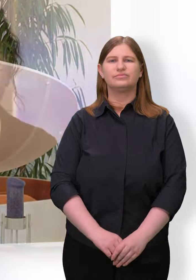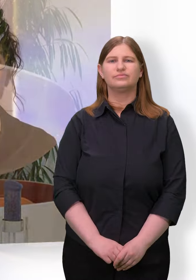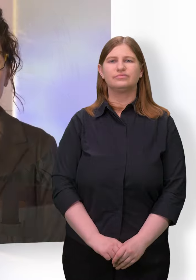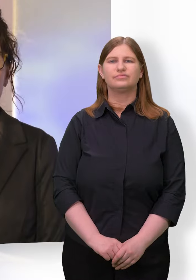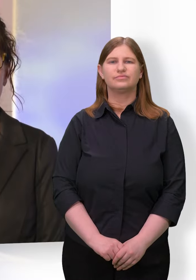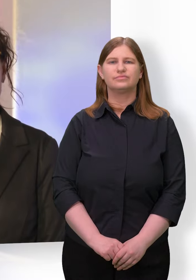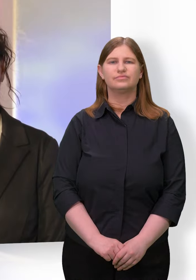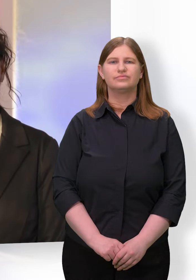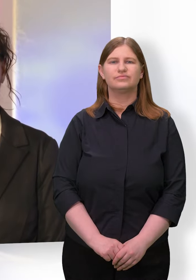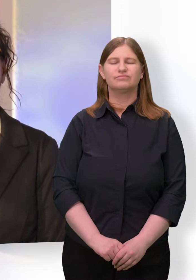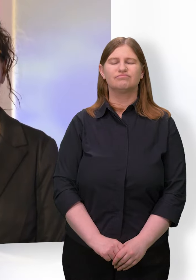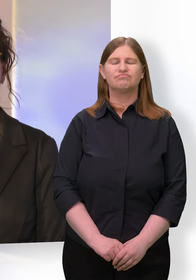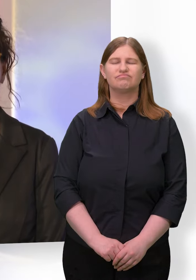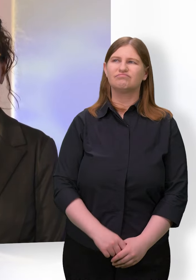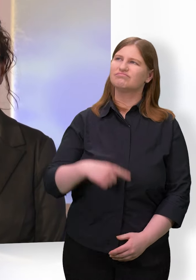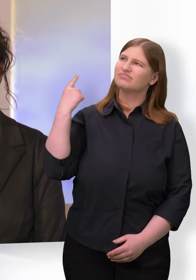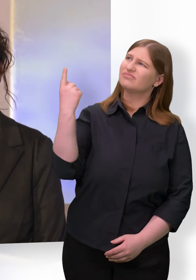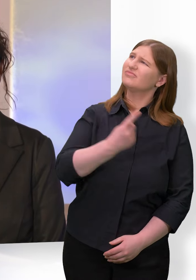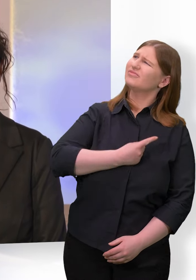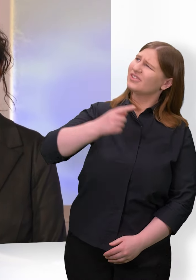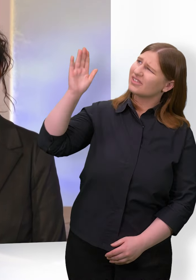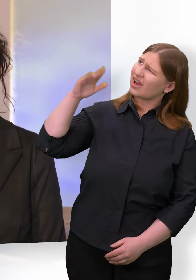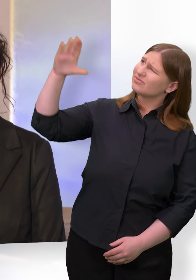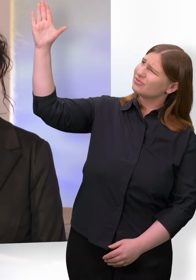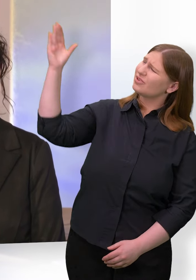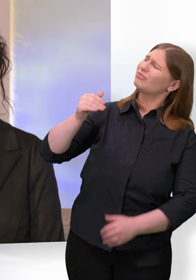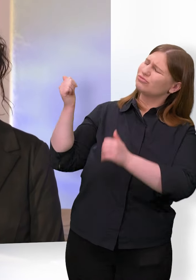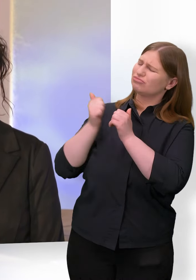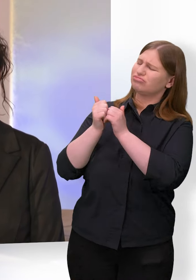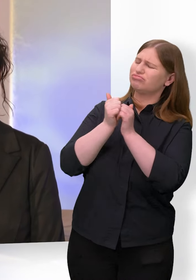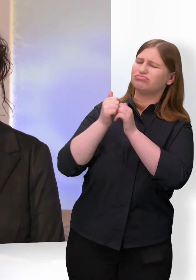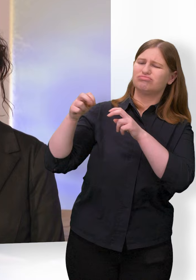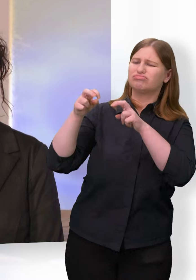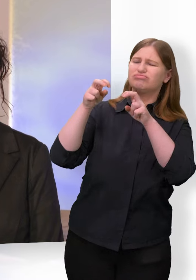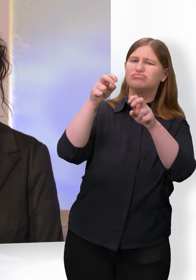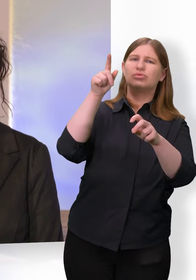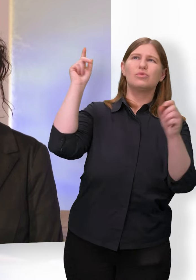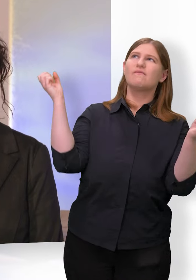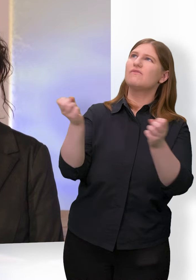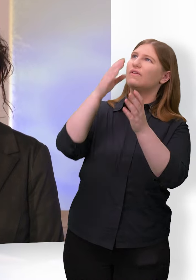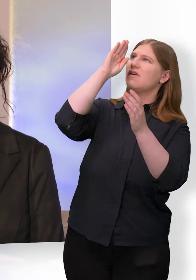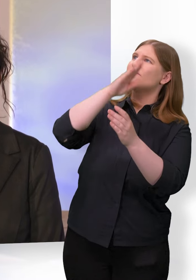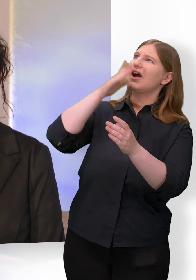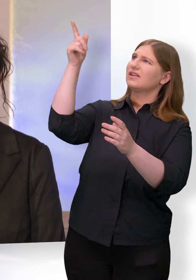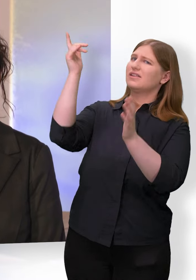Mit dir dürfen wir unterwegs sein, Gott, wundervoller Vater, Jesus Christus,